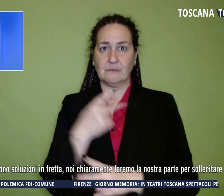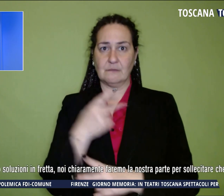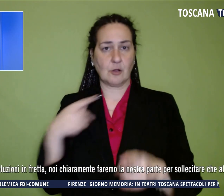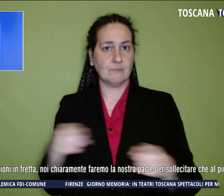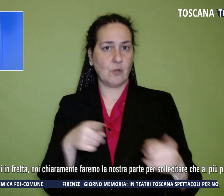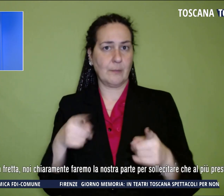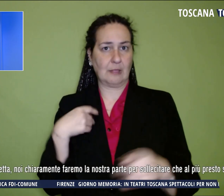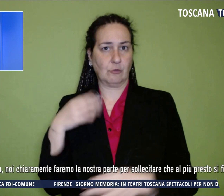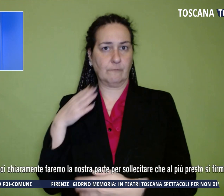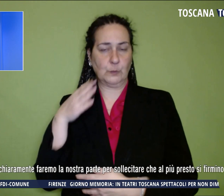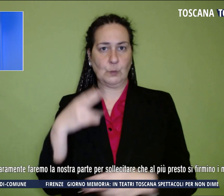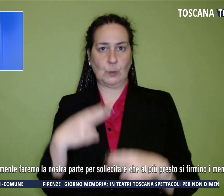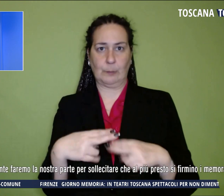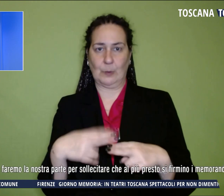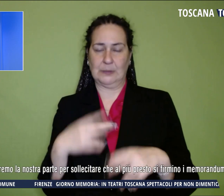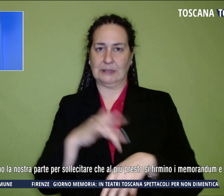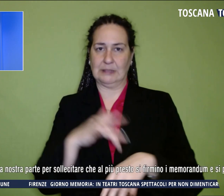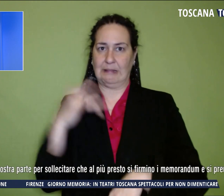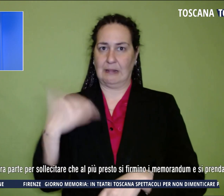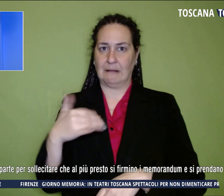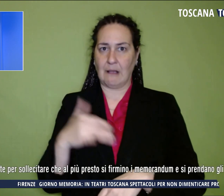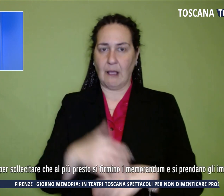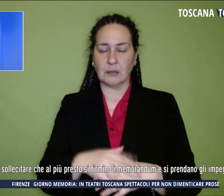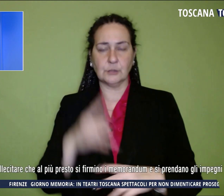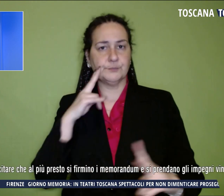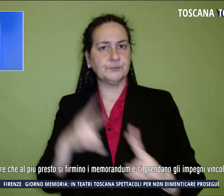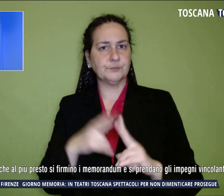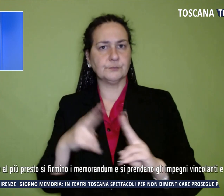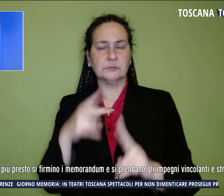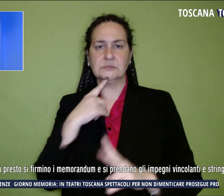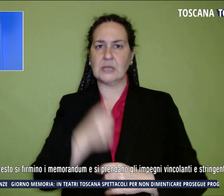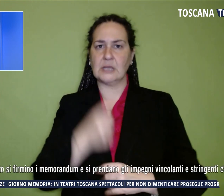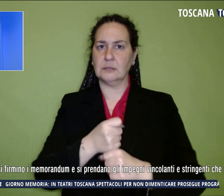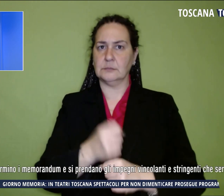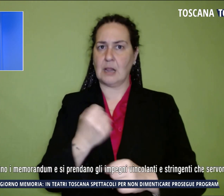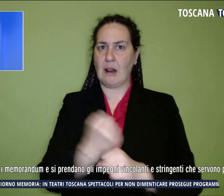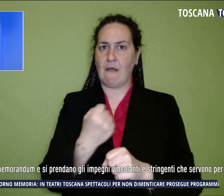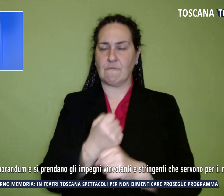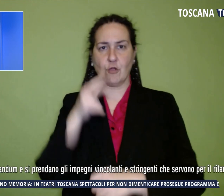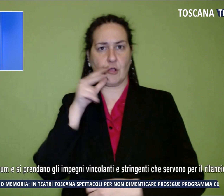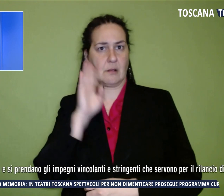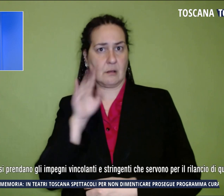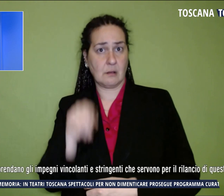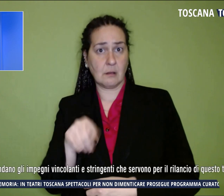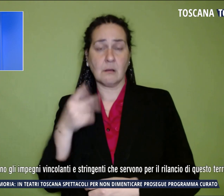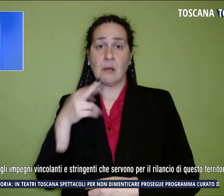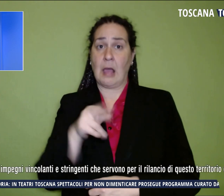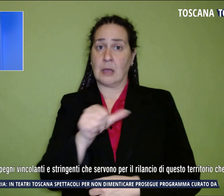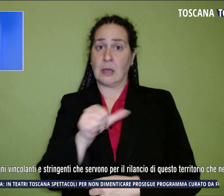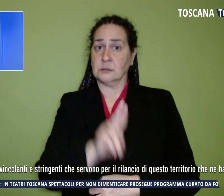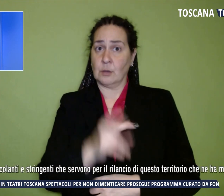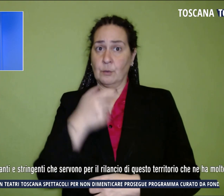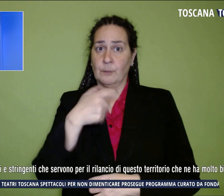Piombino. Abbiamo voluto incontrare i rappresentanti dei lavoratori e delle lavoratrici e RSU per farci illustrare quali sono le